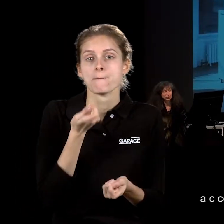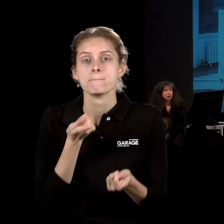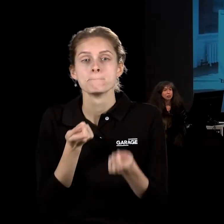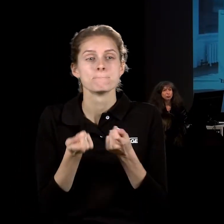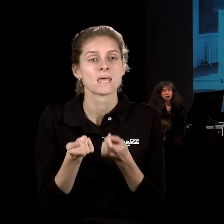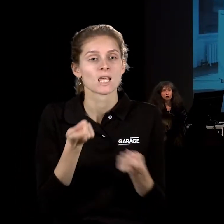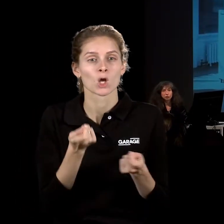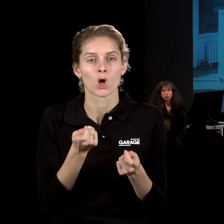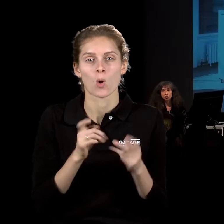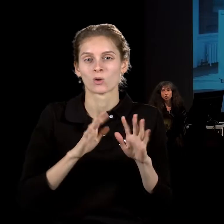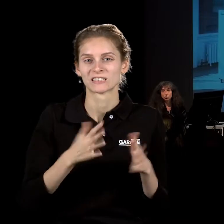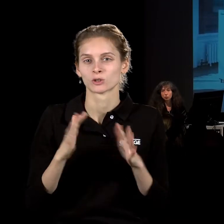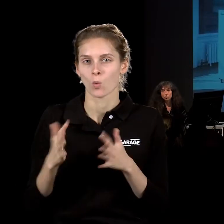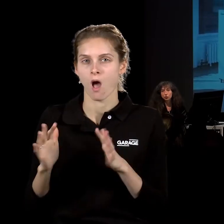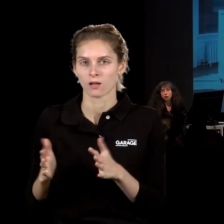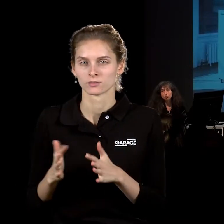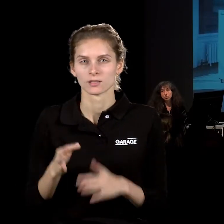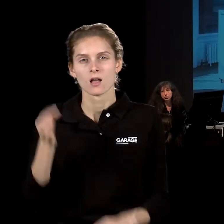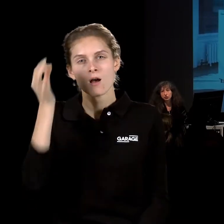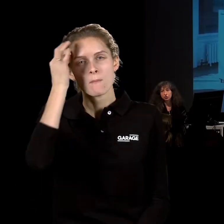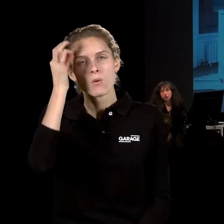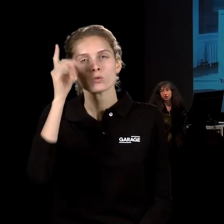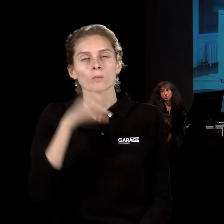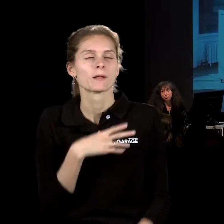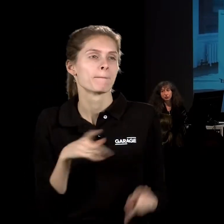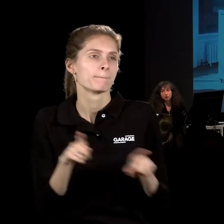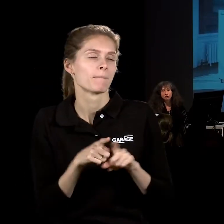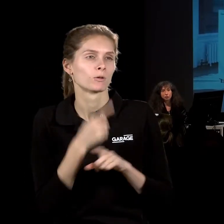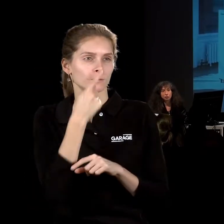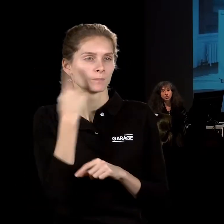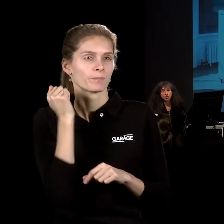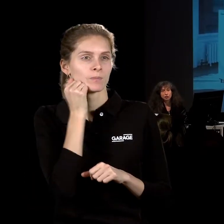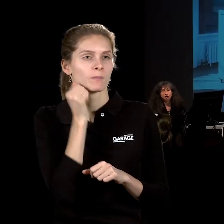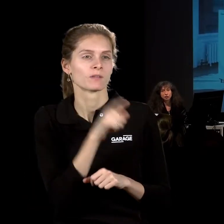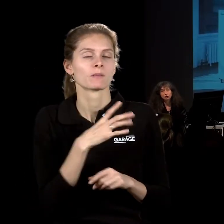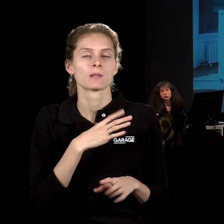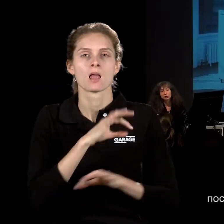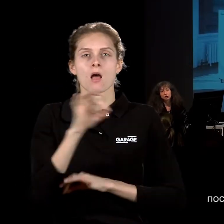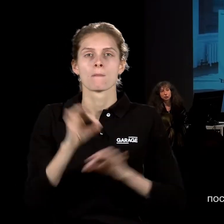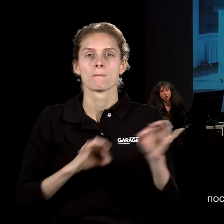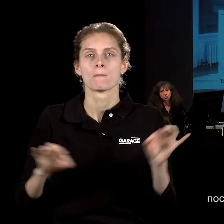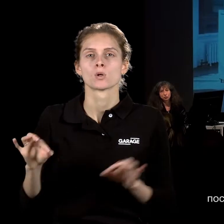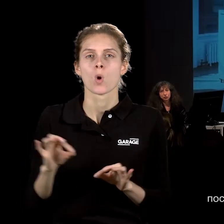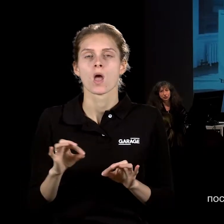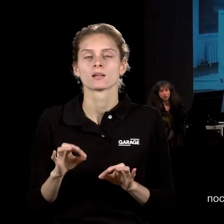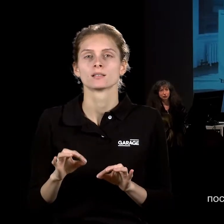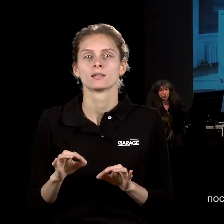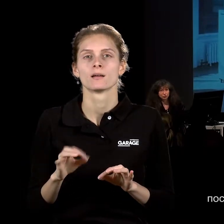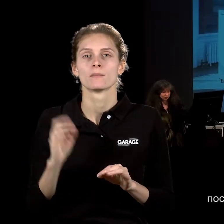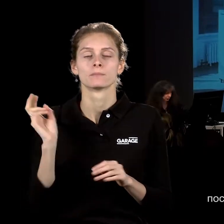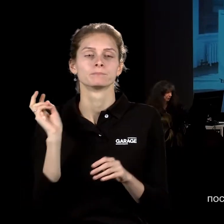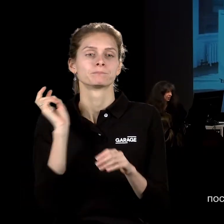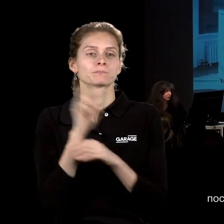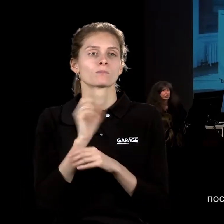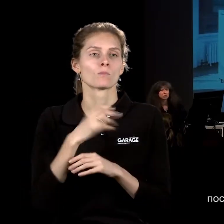ситуации. Может быть, вы помните, что-то похожее было достаточно недавно в Москве. Это был проект «Ефлюкс», где можно было прийти в